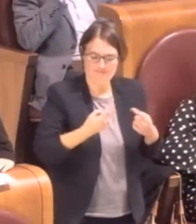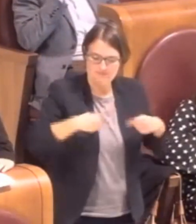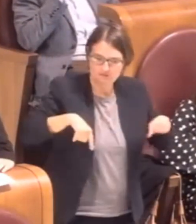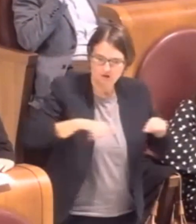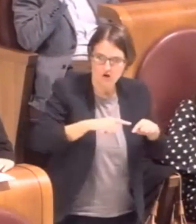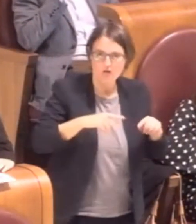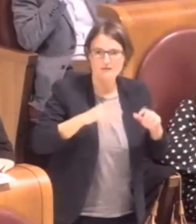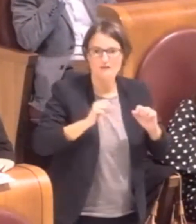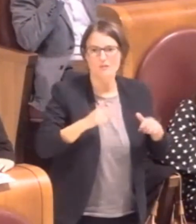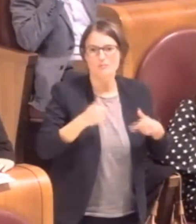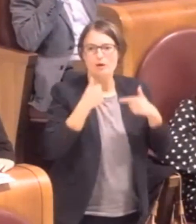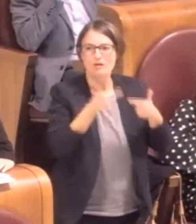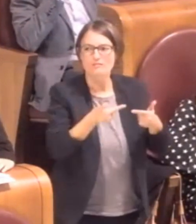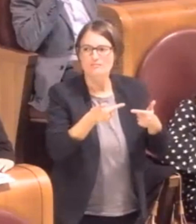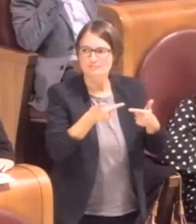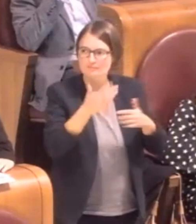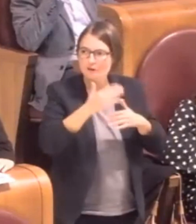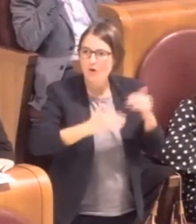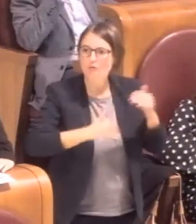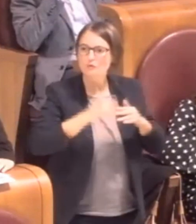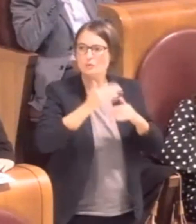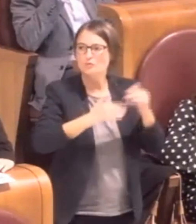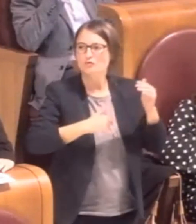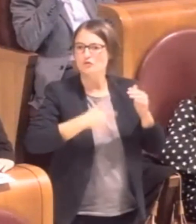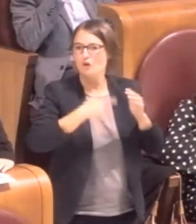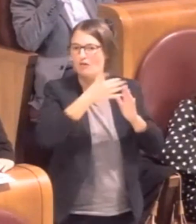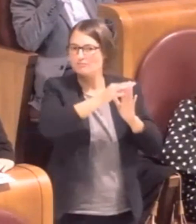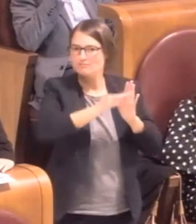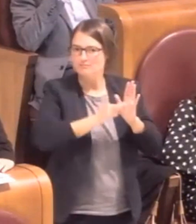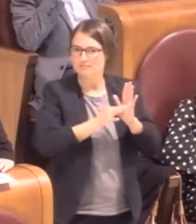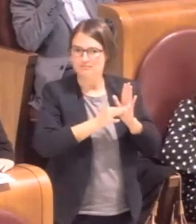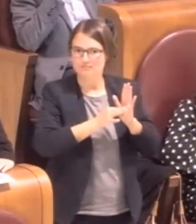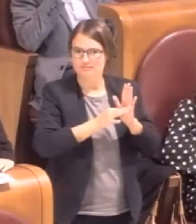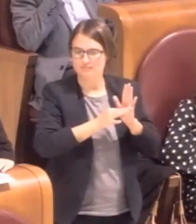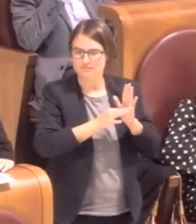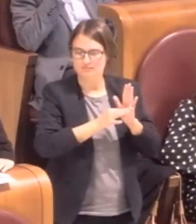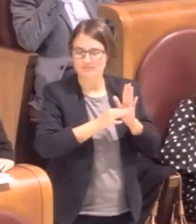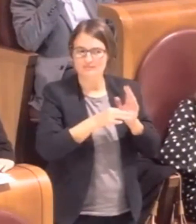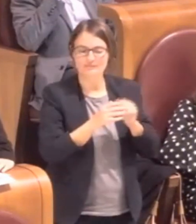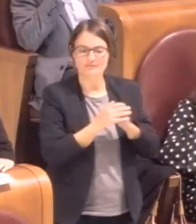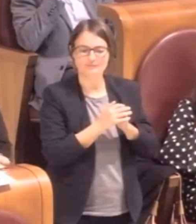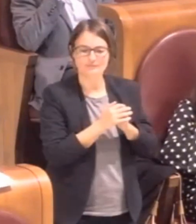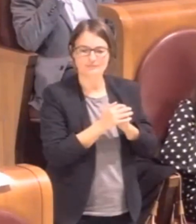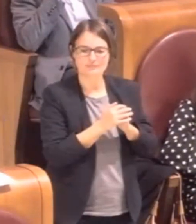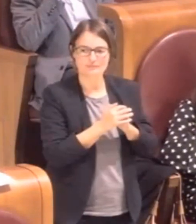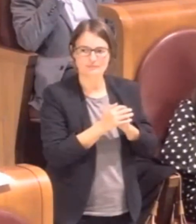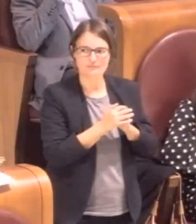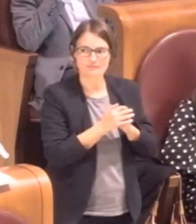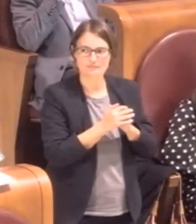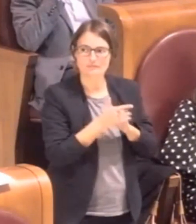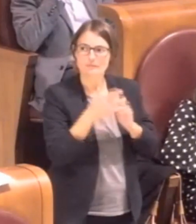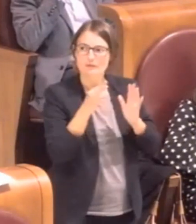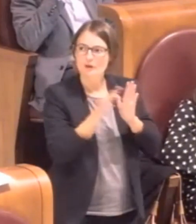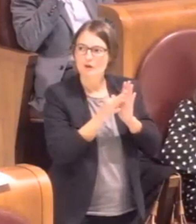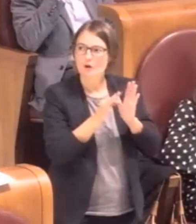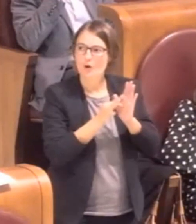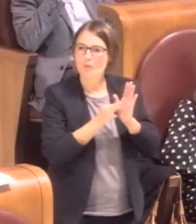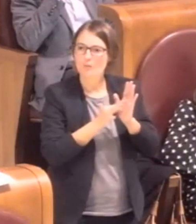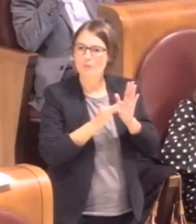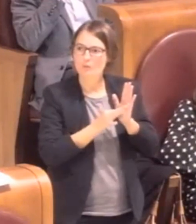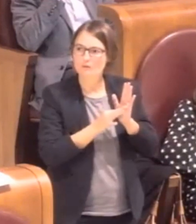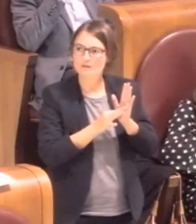norma regolamentale. Allora, i punti disciplinati